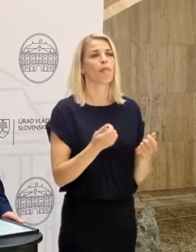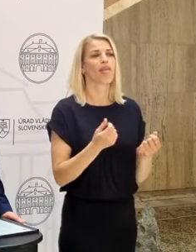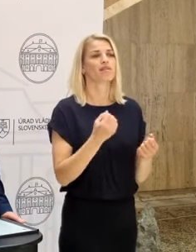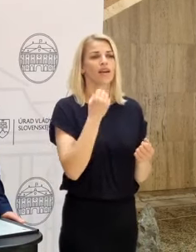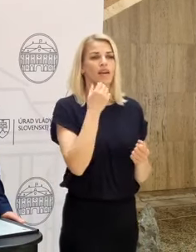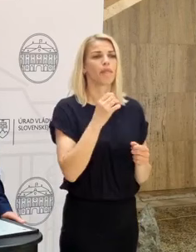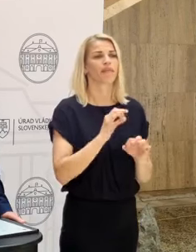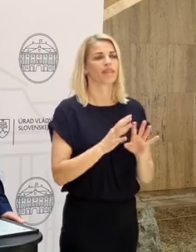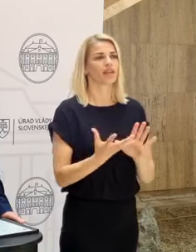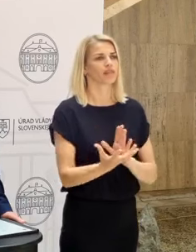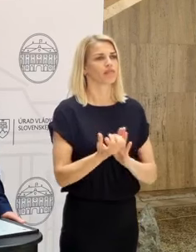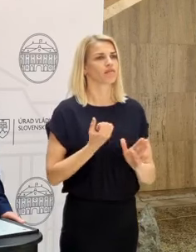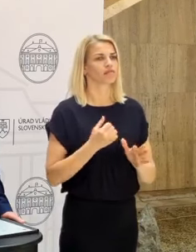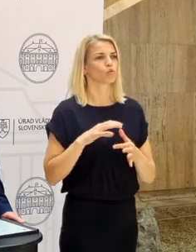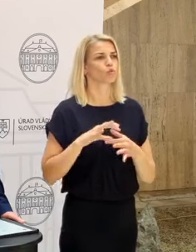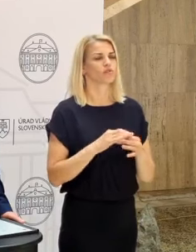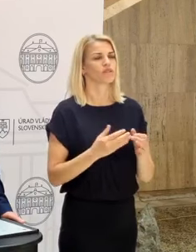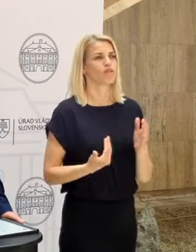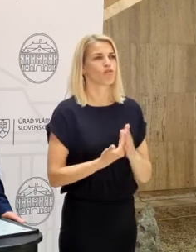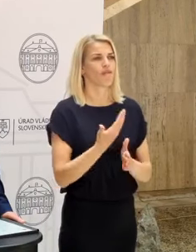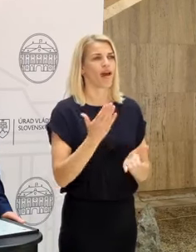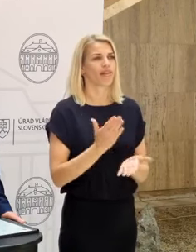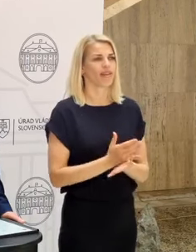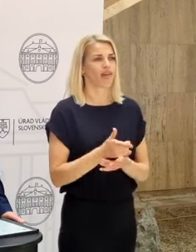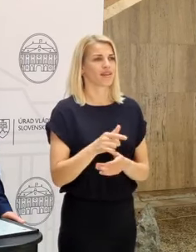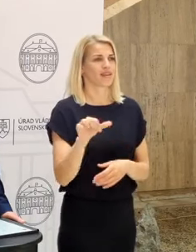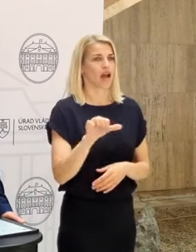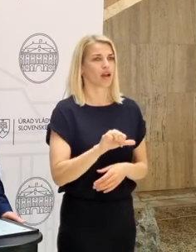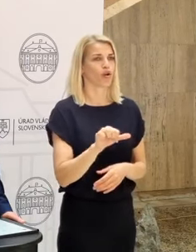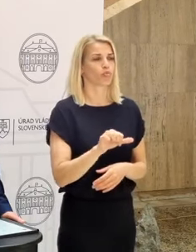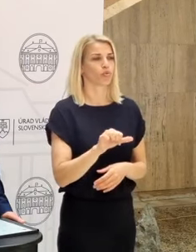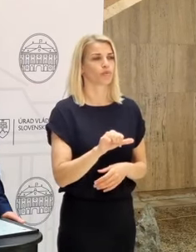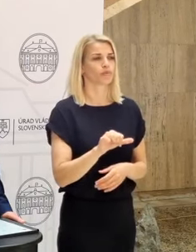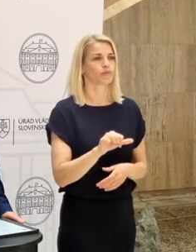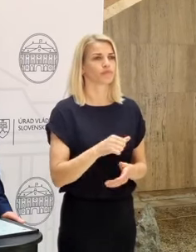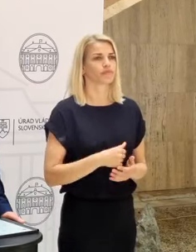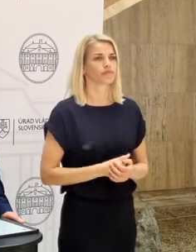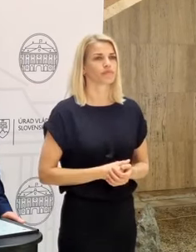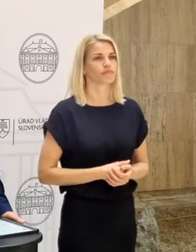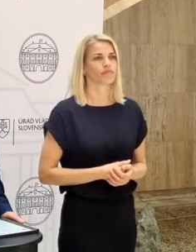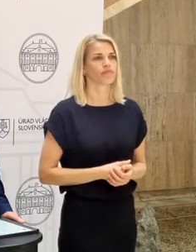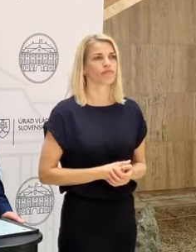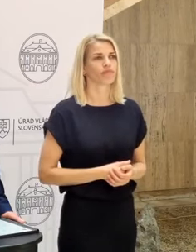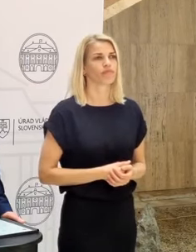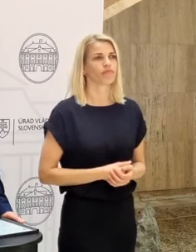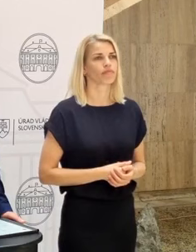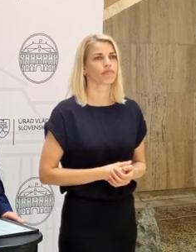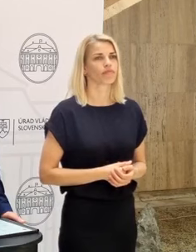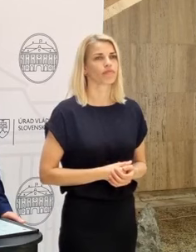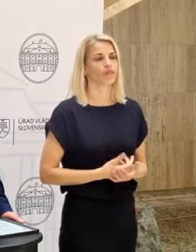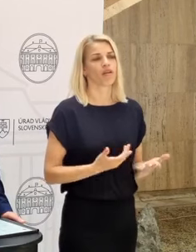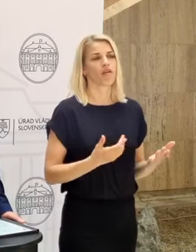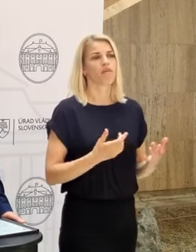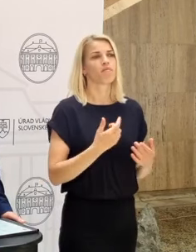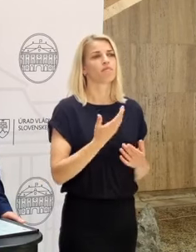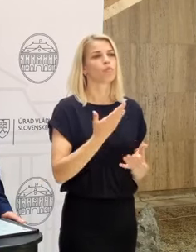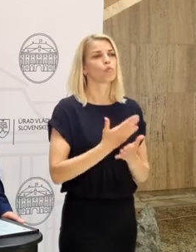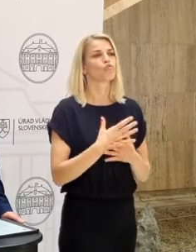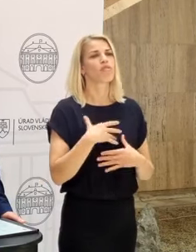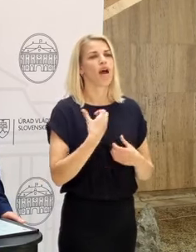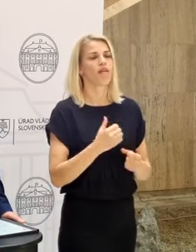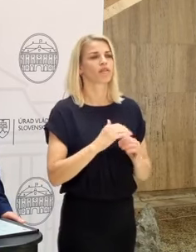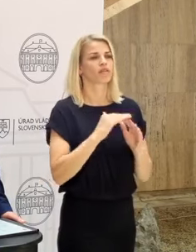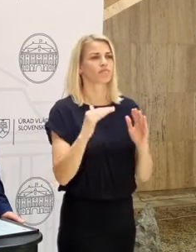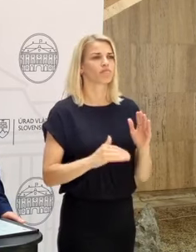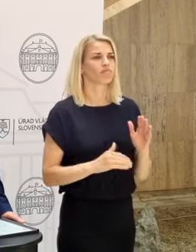ktoré by sa mohli vybrať z tej novej dane za ropu. Je tu niekoľko návrhov. Naozaj, či je to nižšie dane na benzín a naftu, alebo